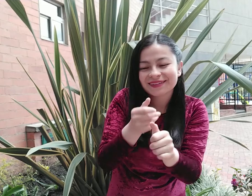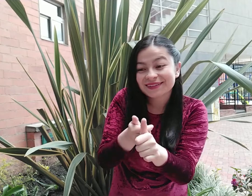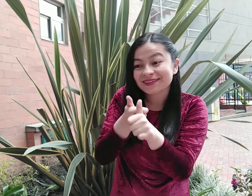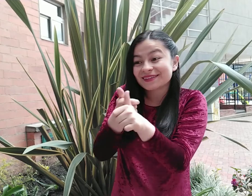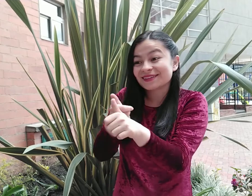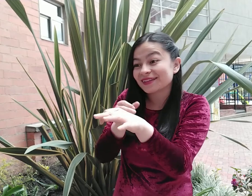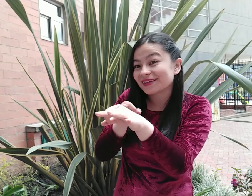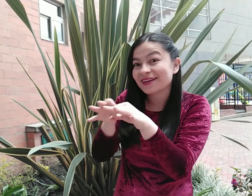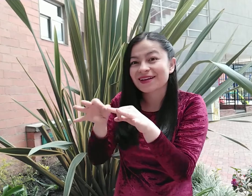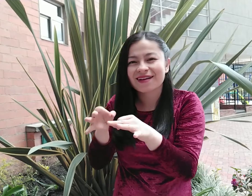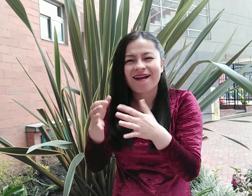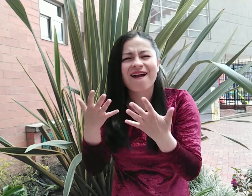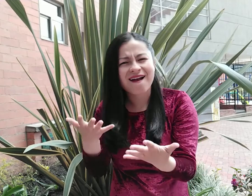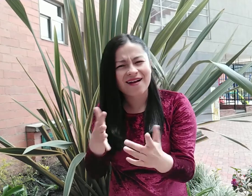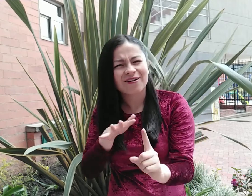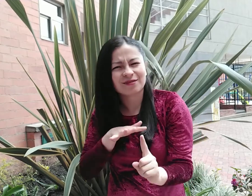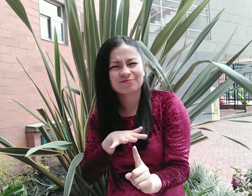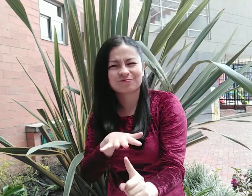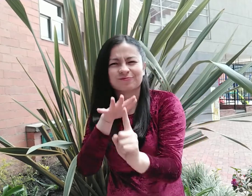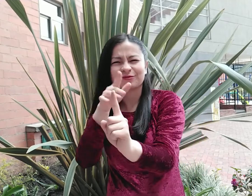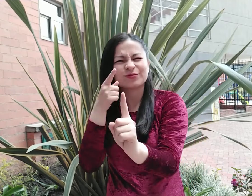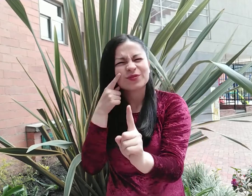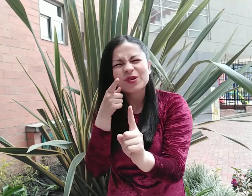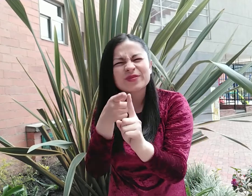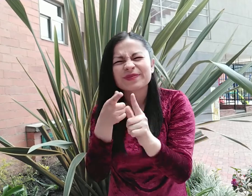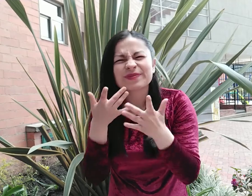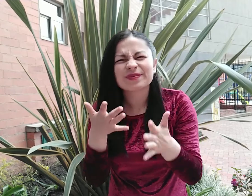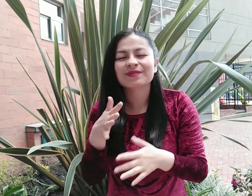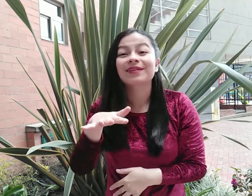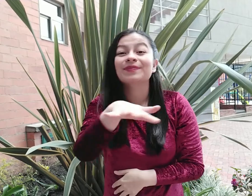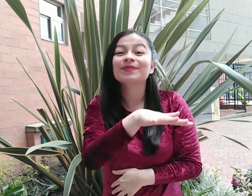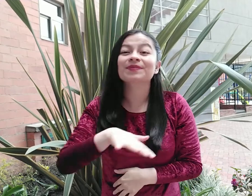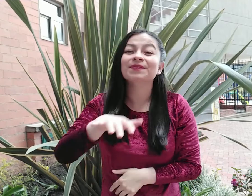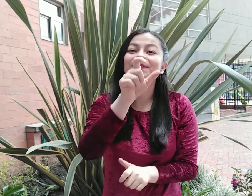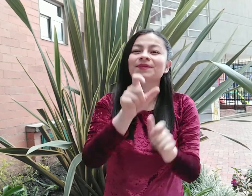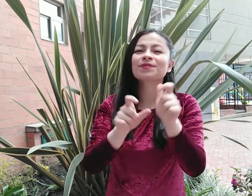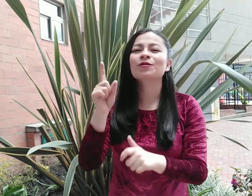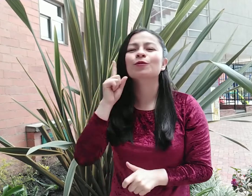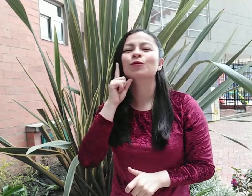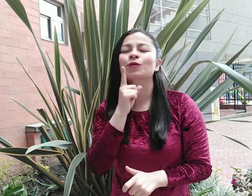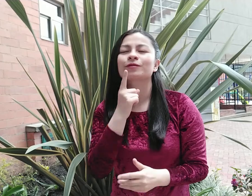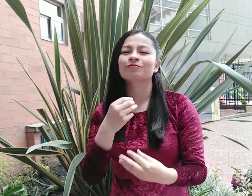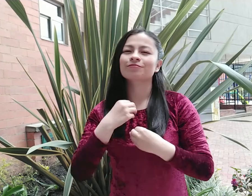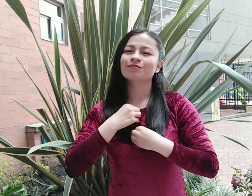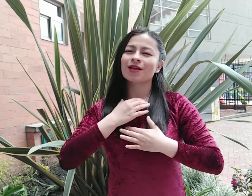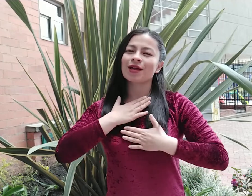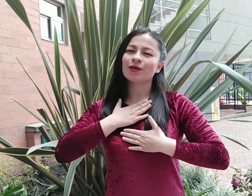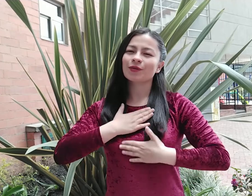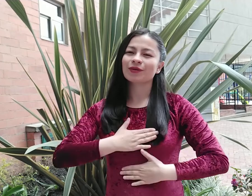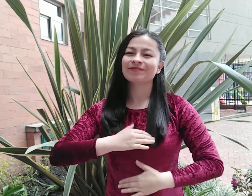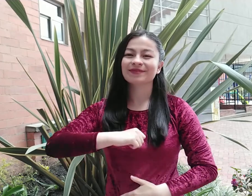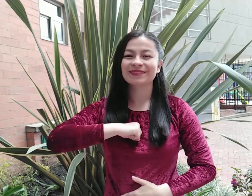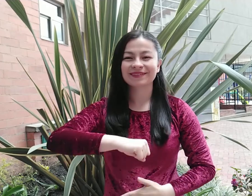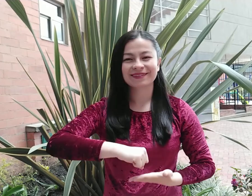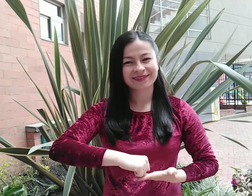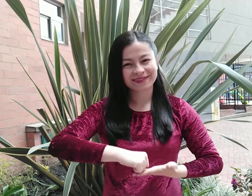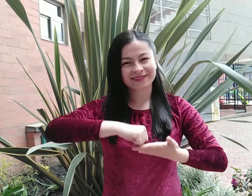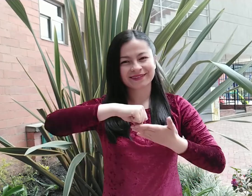realizando incidencia en diferentes espacios y con diferentes actores. Nuestro propósito es lograr que se garanticen los derechos de las